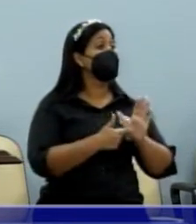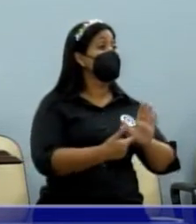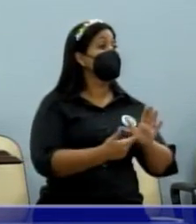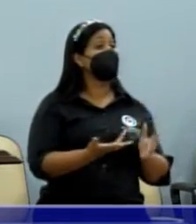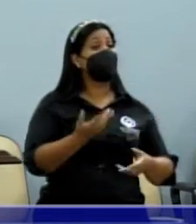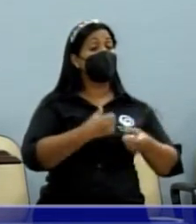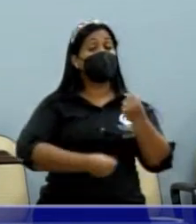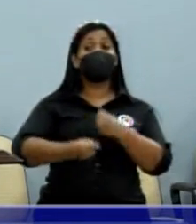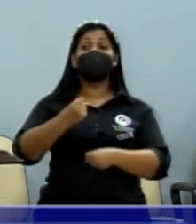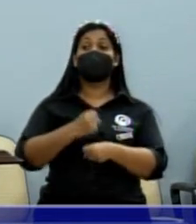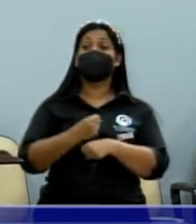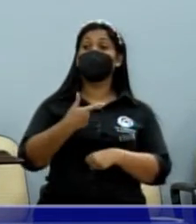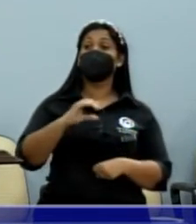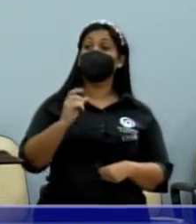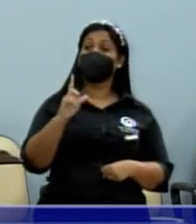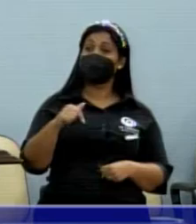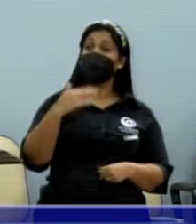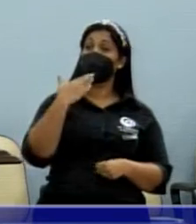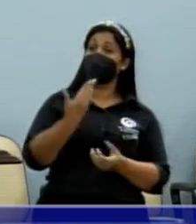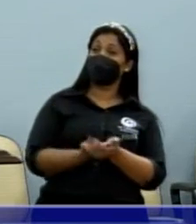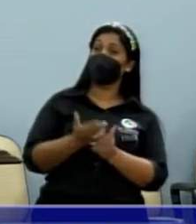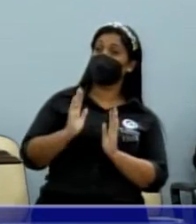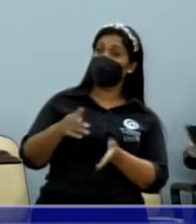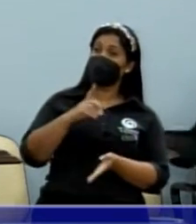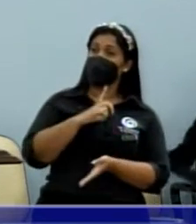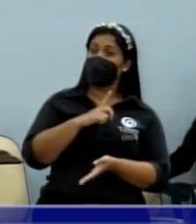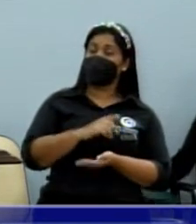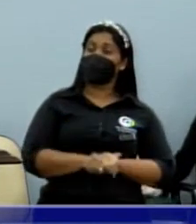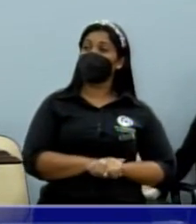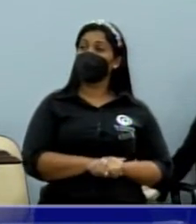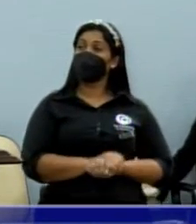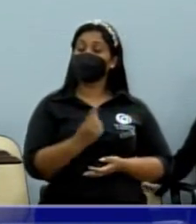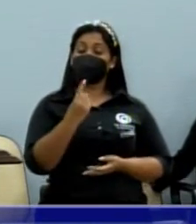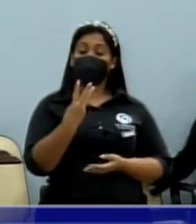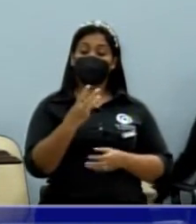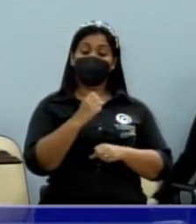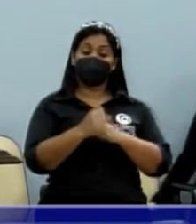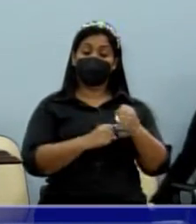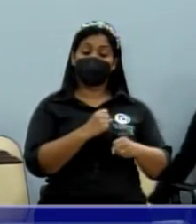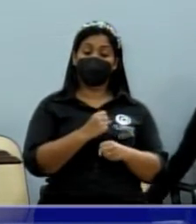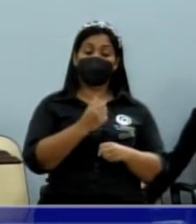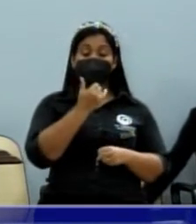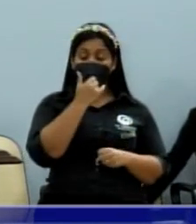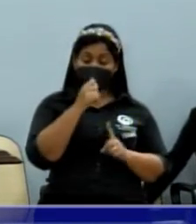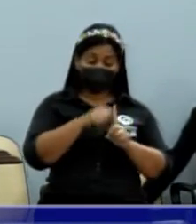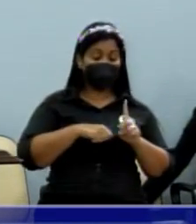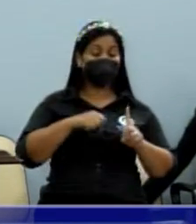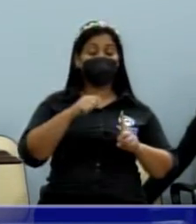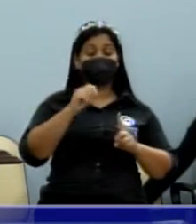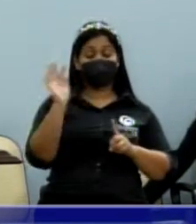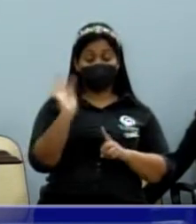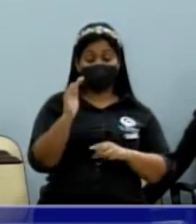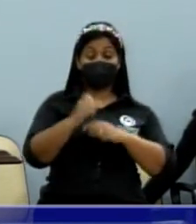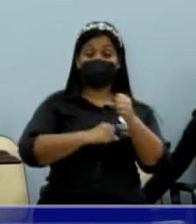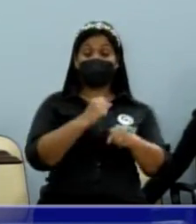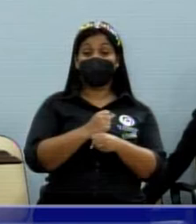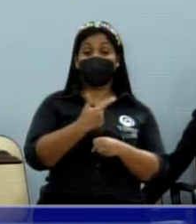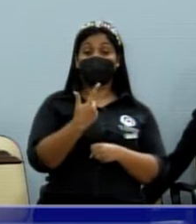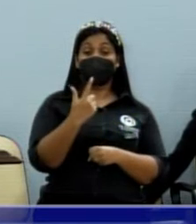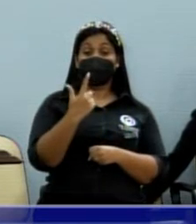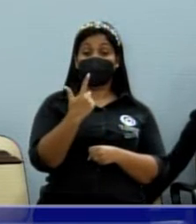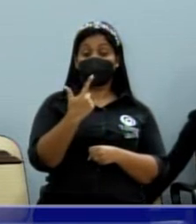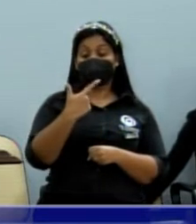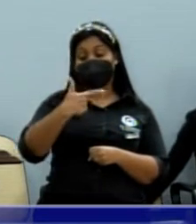desde 2017 nós temos o pedido, 13 de fevereiro de 2017, e também 27